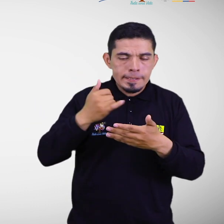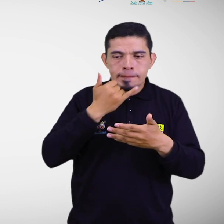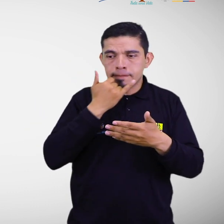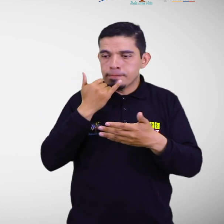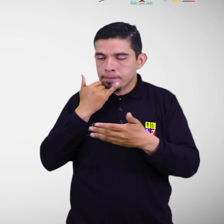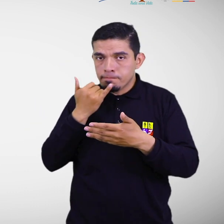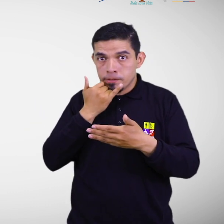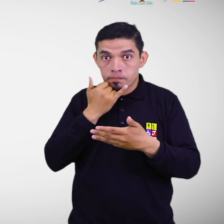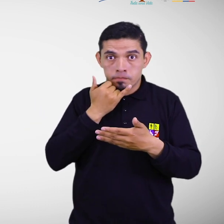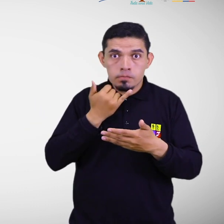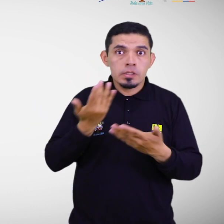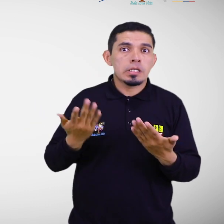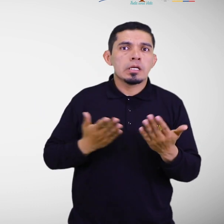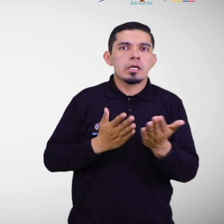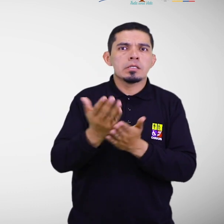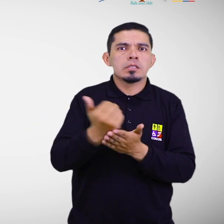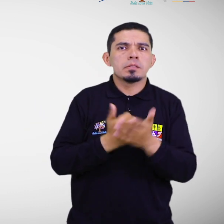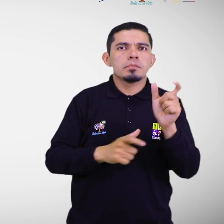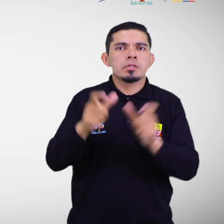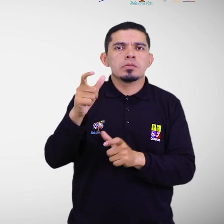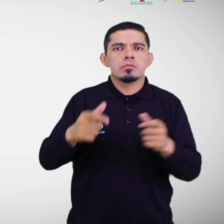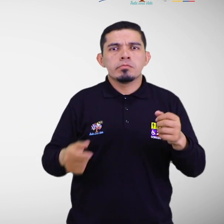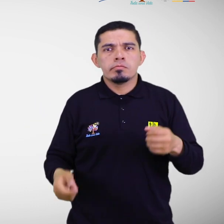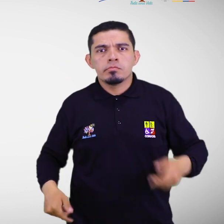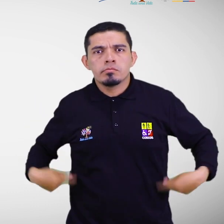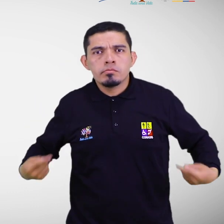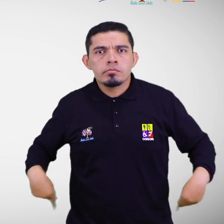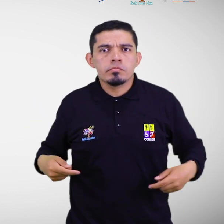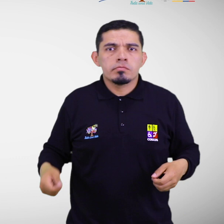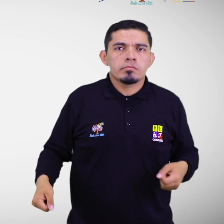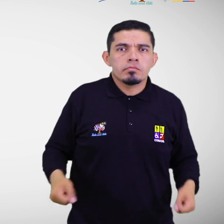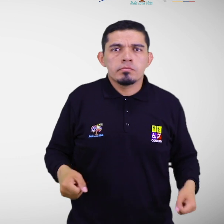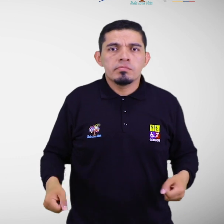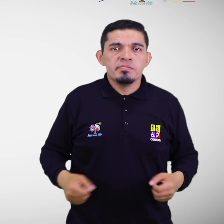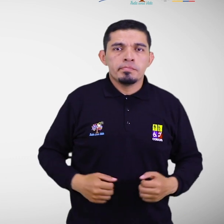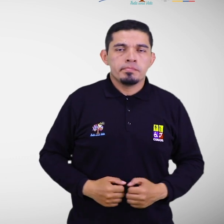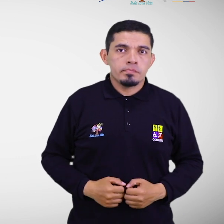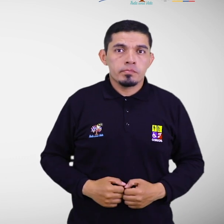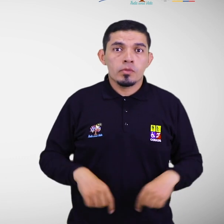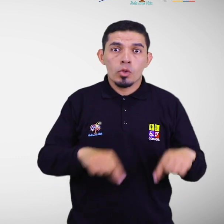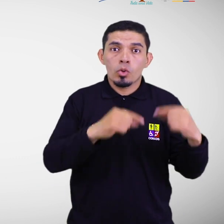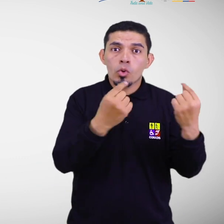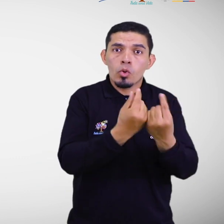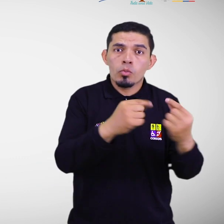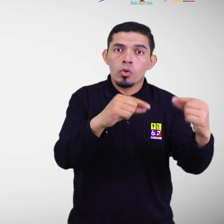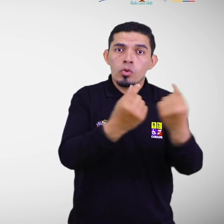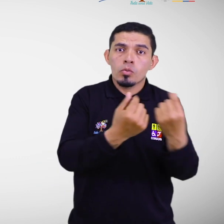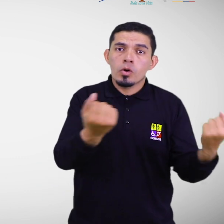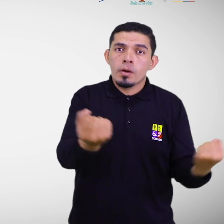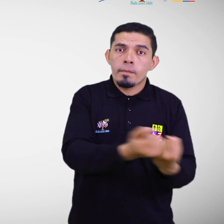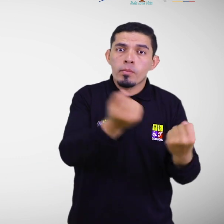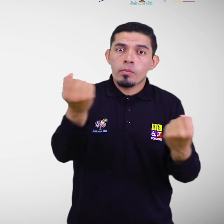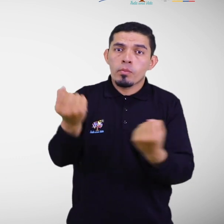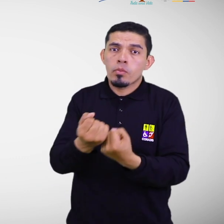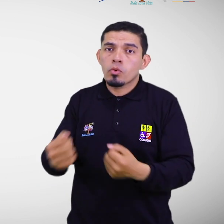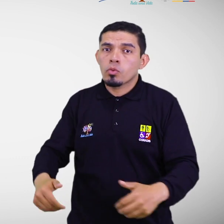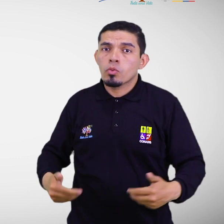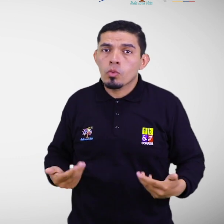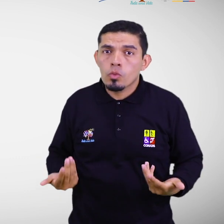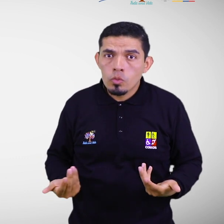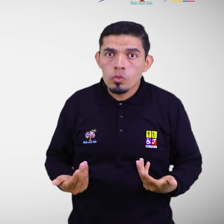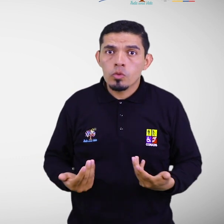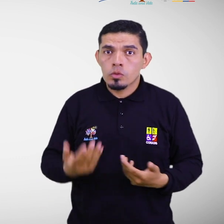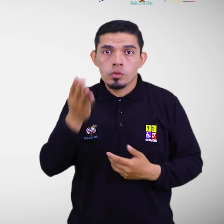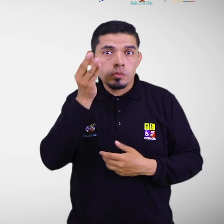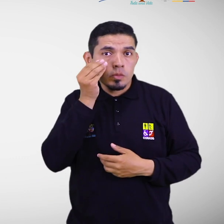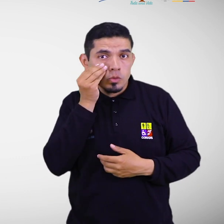con discapacidad física. Grupos de apoyo que los van a guiar en caso de personas con discapacidad visual, psicosocial e